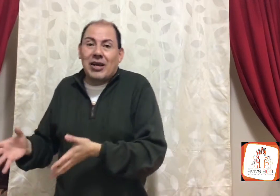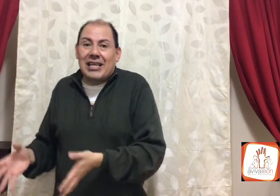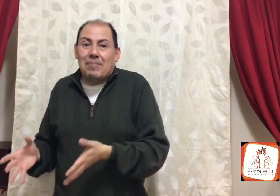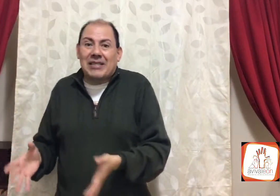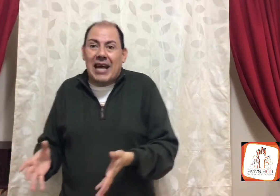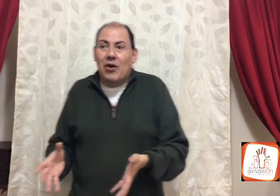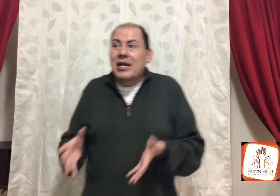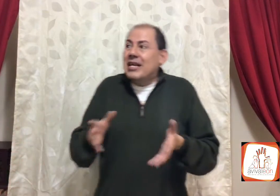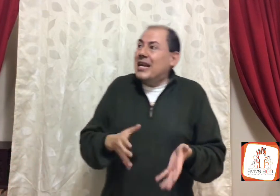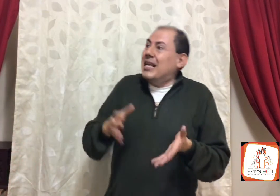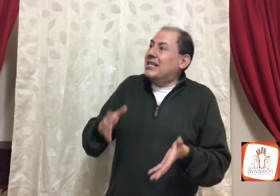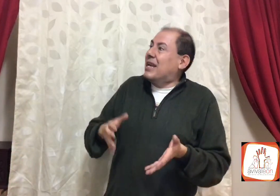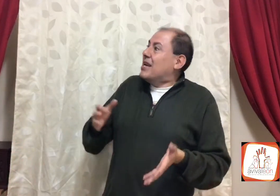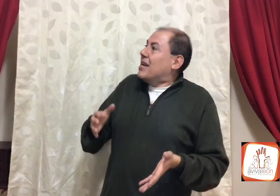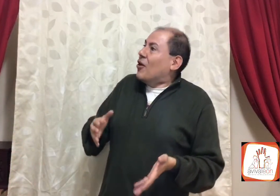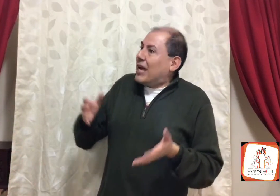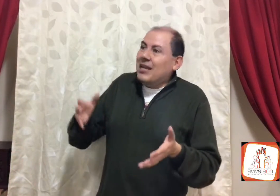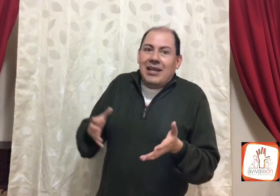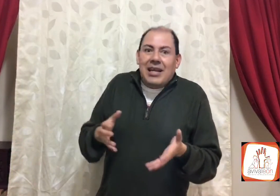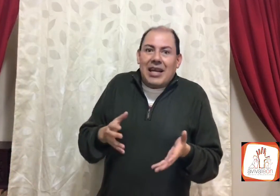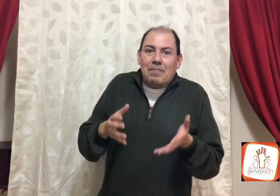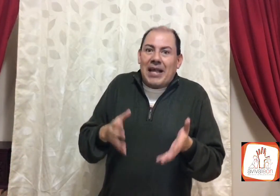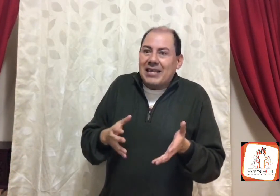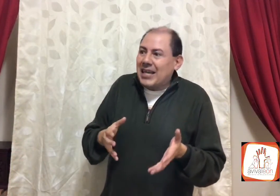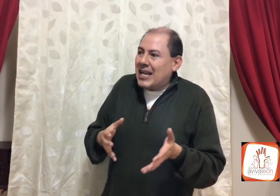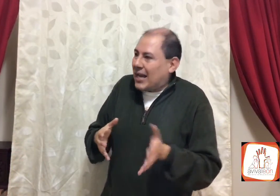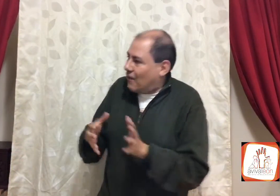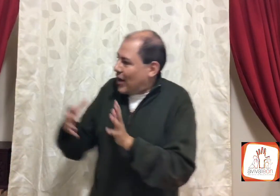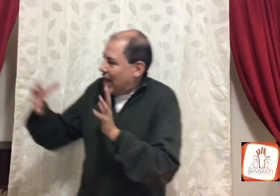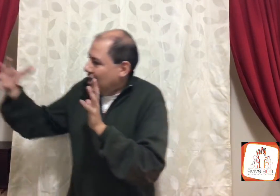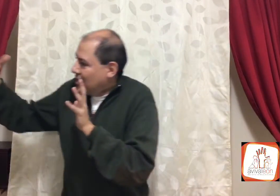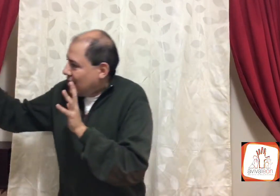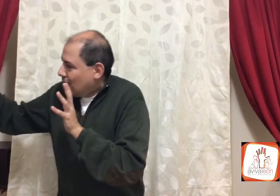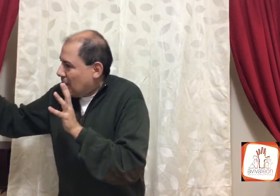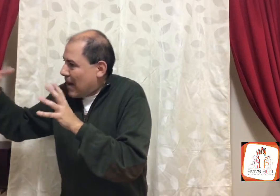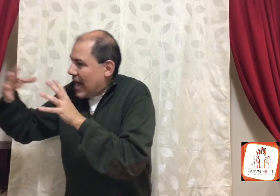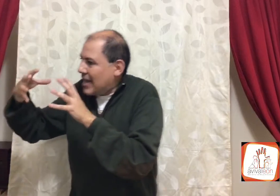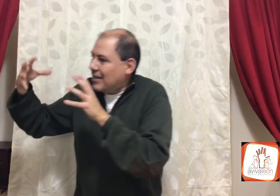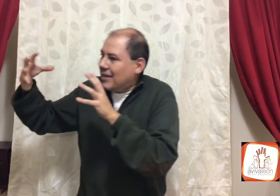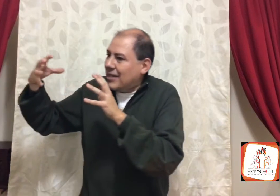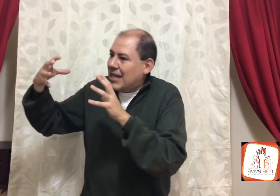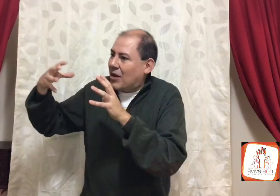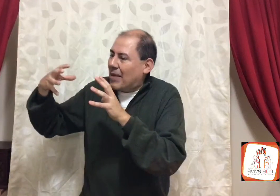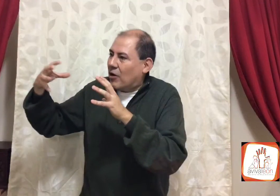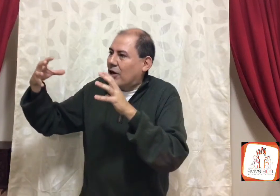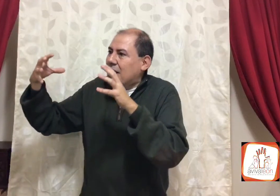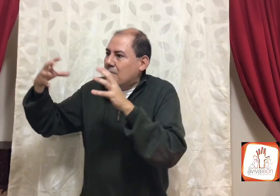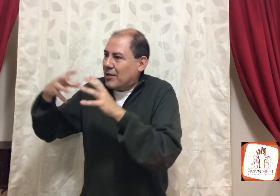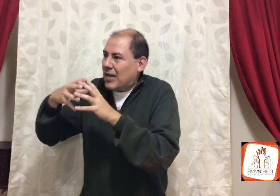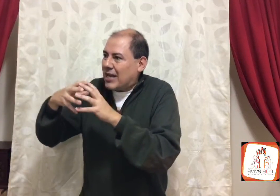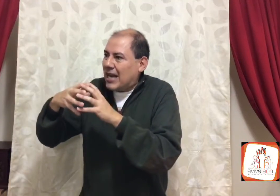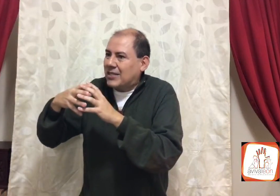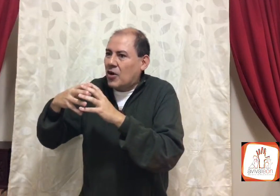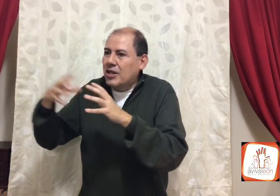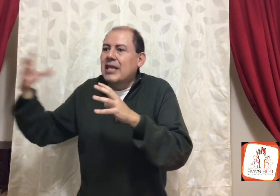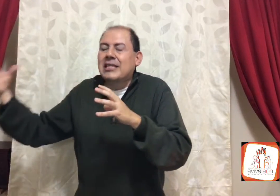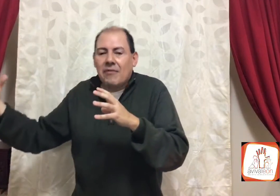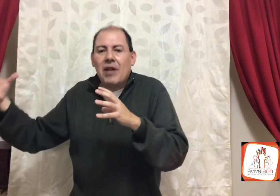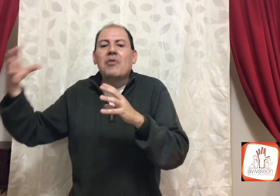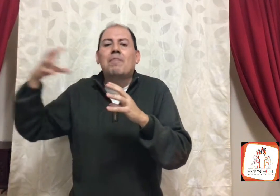que haya pasado, ¿quién le dice? Ok, ¿qué padre sería que fuera papá, y a lo mejor viene una relación, y se vuelve un